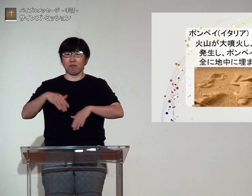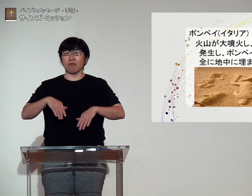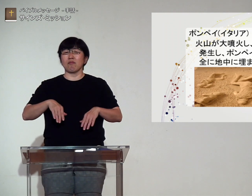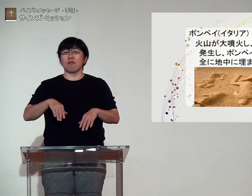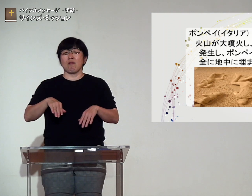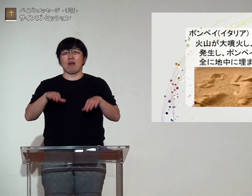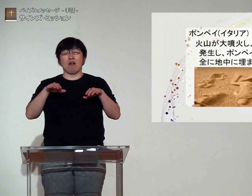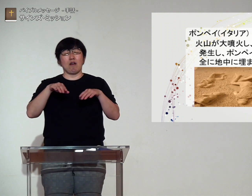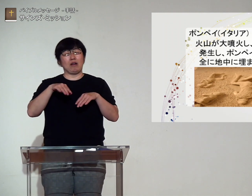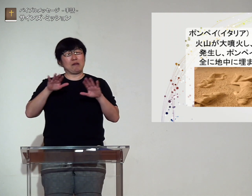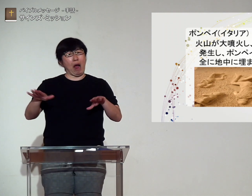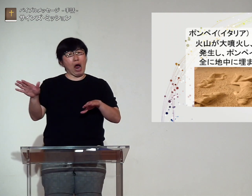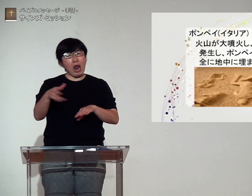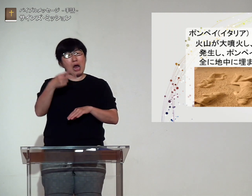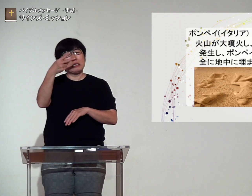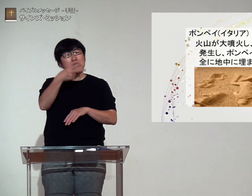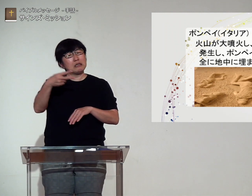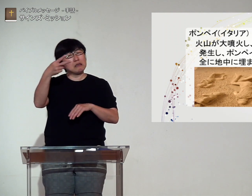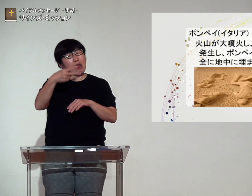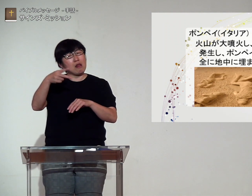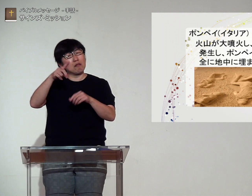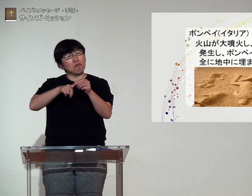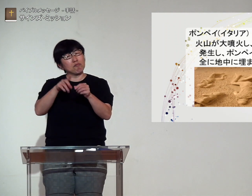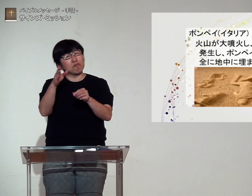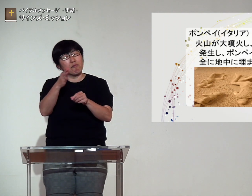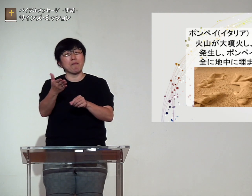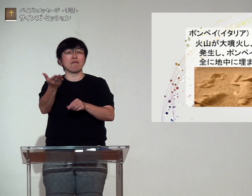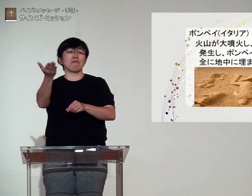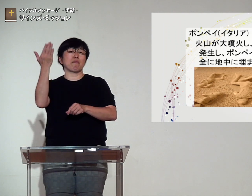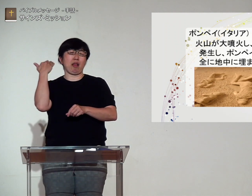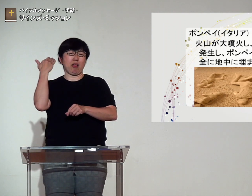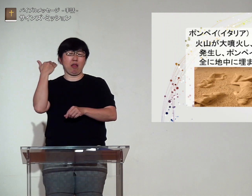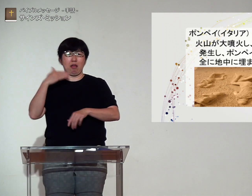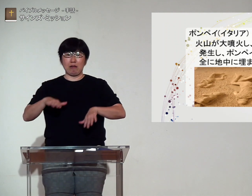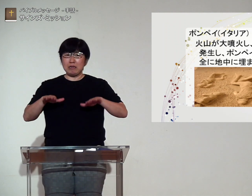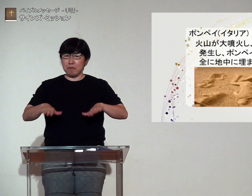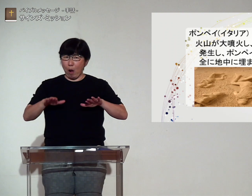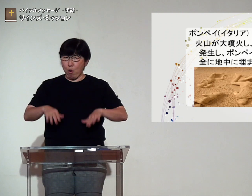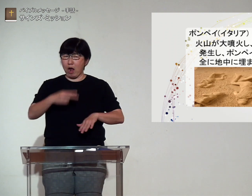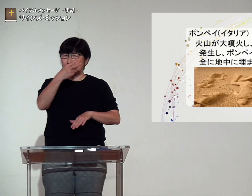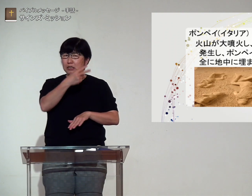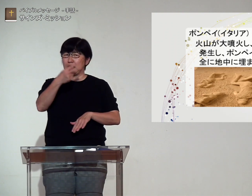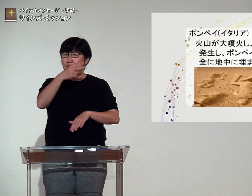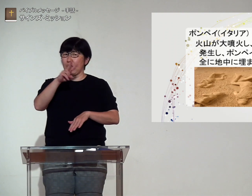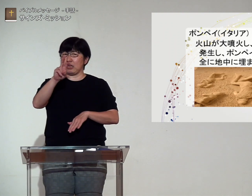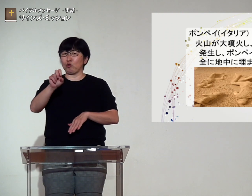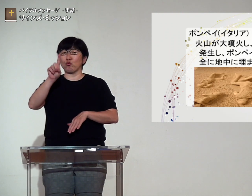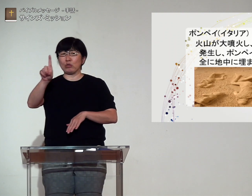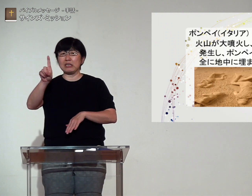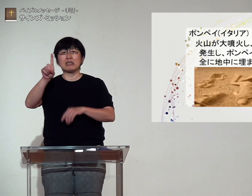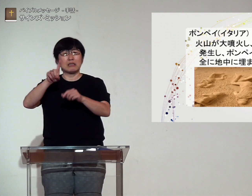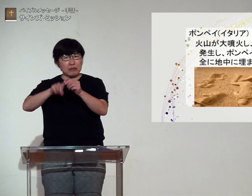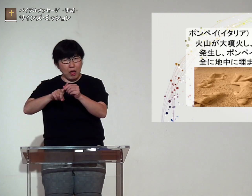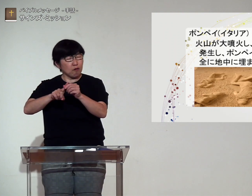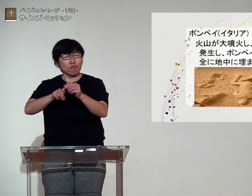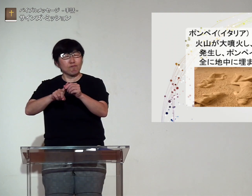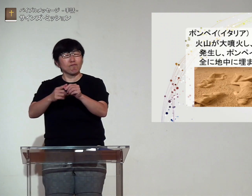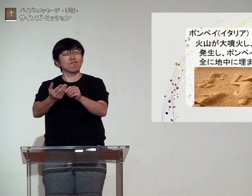何の遺跡かと言いますとずっと昔し今から2000年ほど前今は2021年